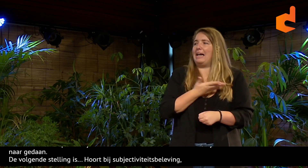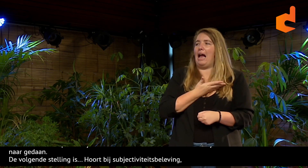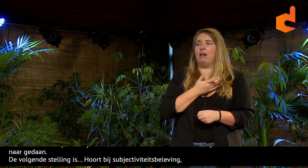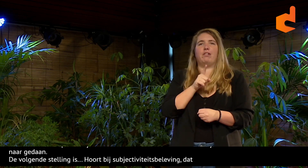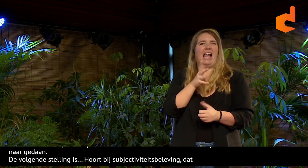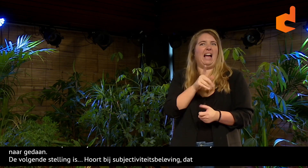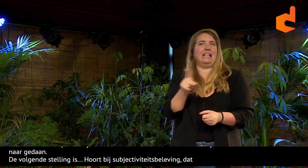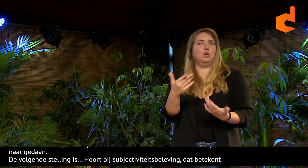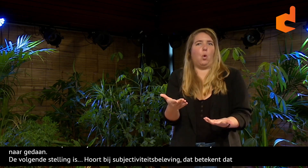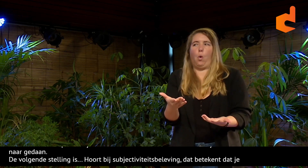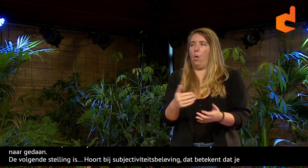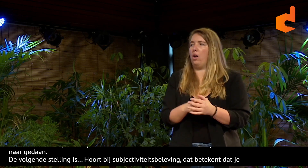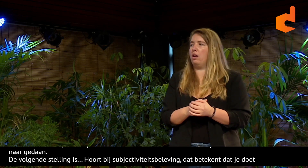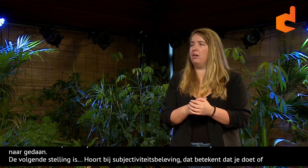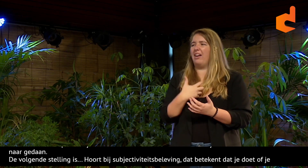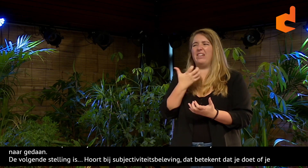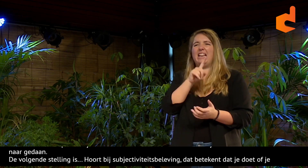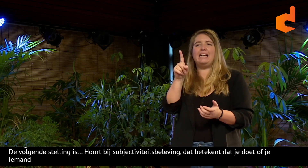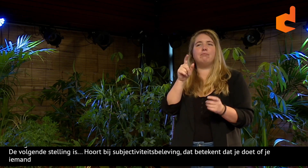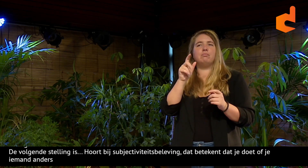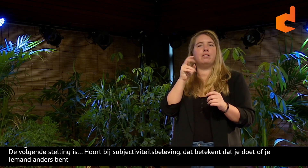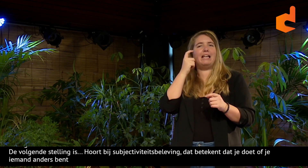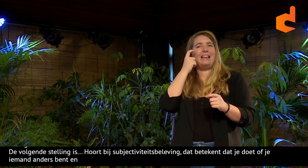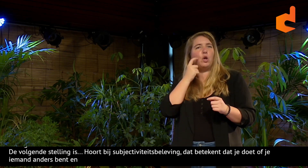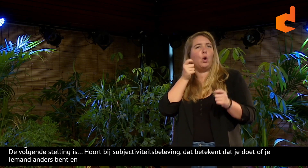iemand anders bent. Alsof je iets meekrijgt wat je niet meekrijgt.